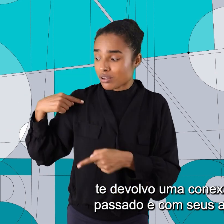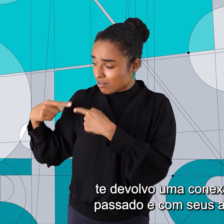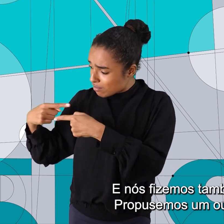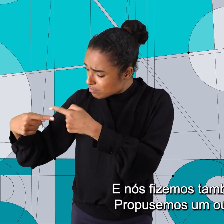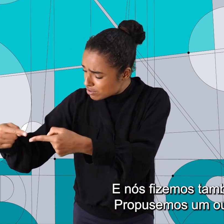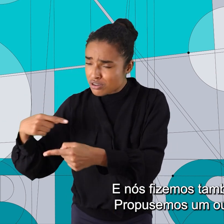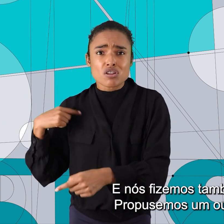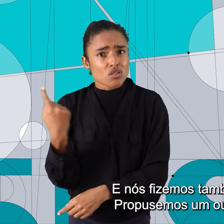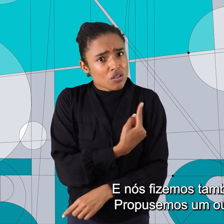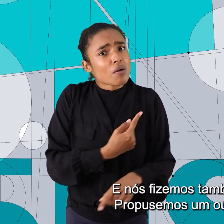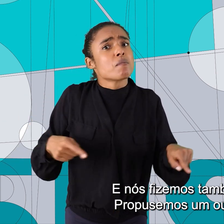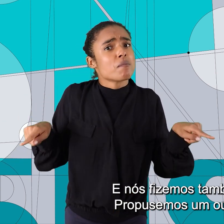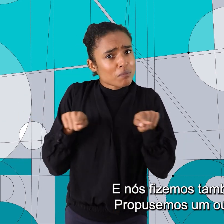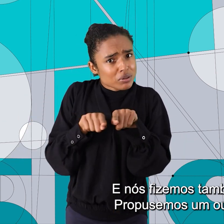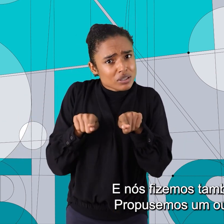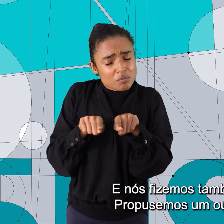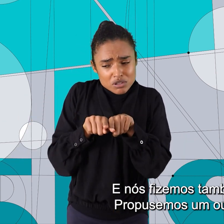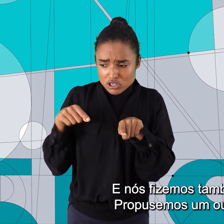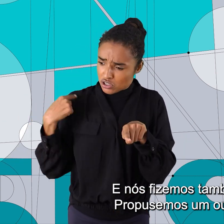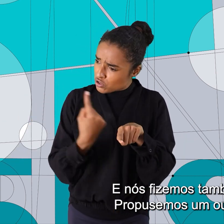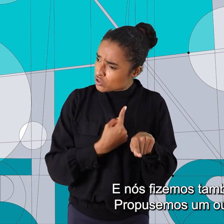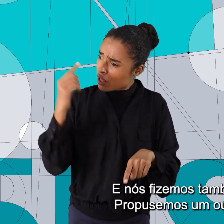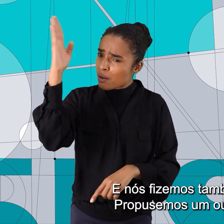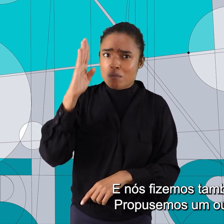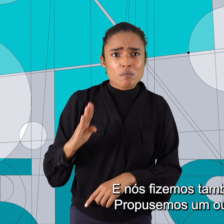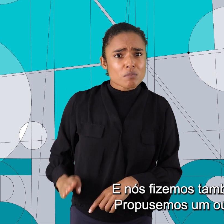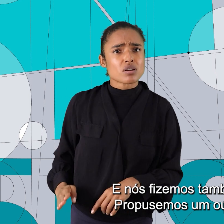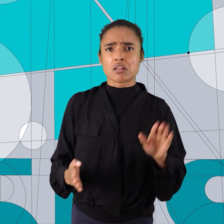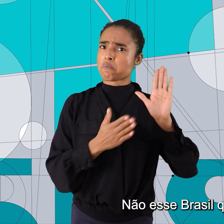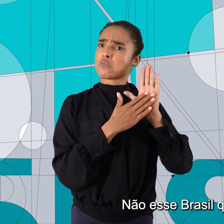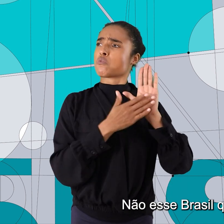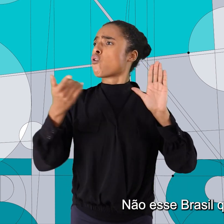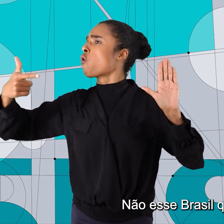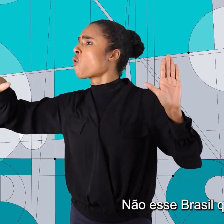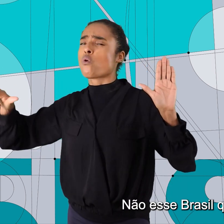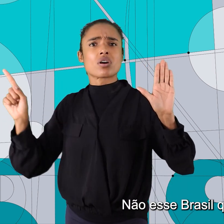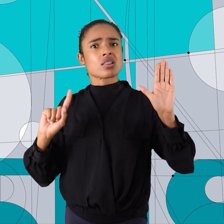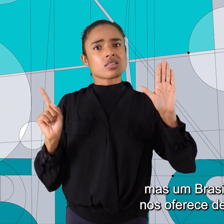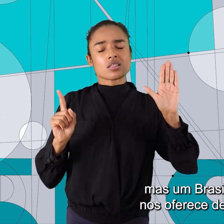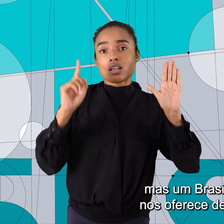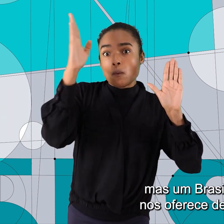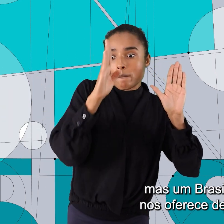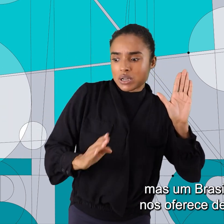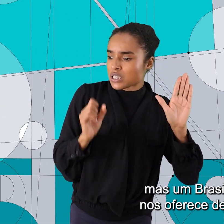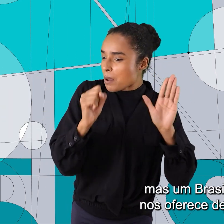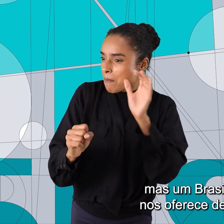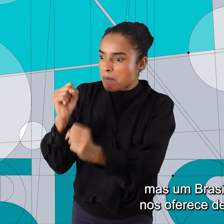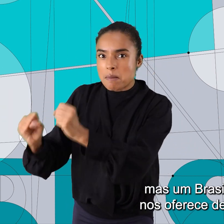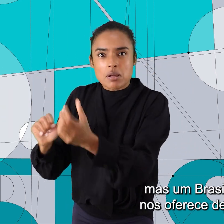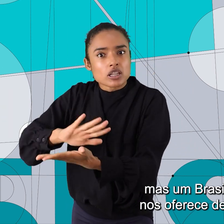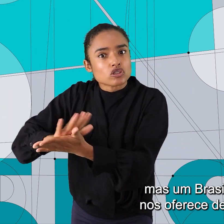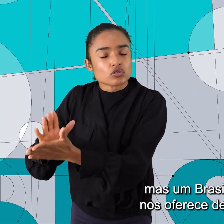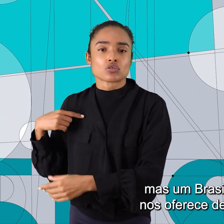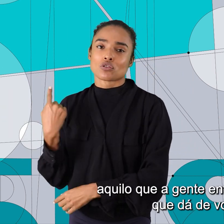antepassados. E nós fizemos também Brasil, propusemos um outro Brasil. Não esse Brasil que mata, mas um Brasil que nos